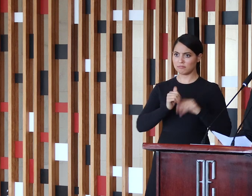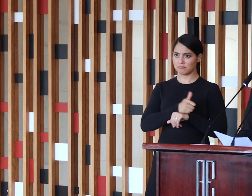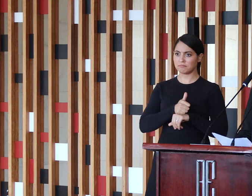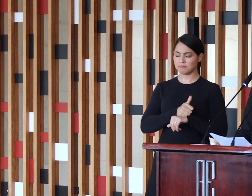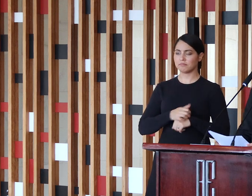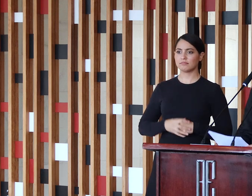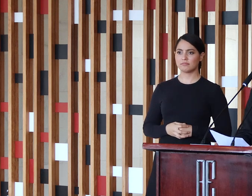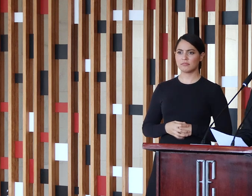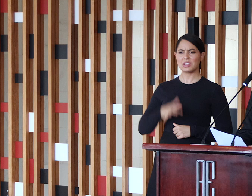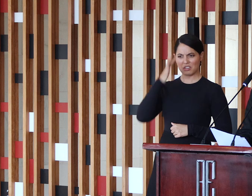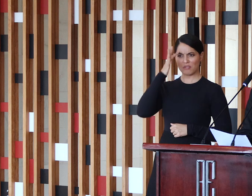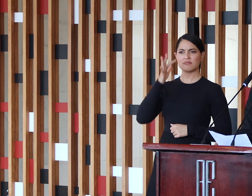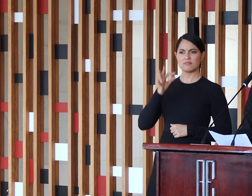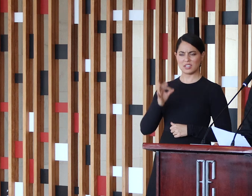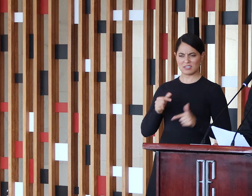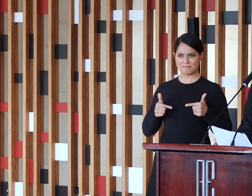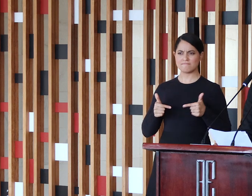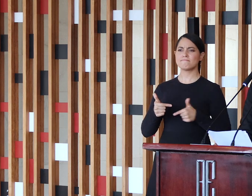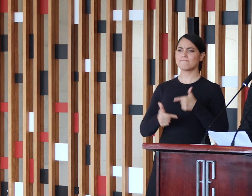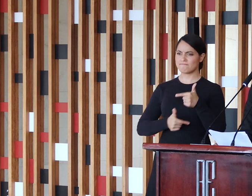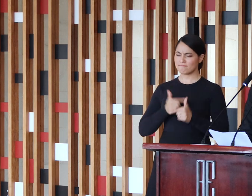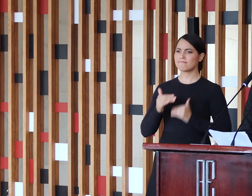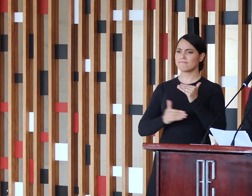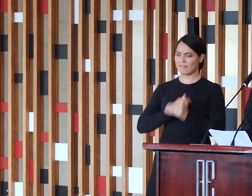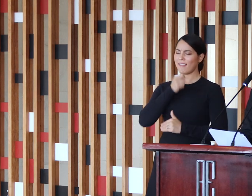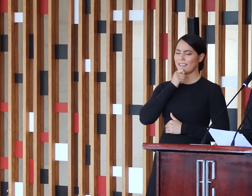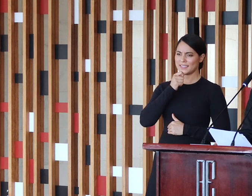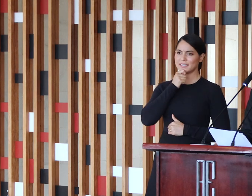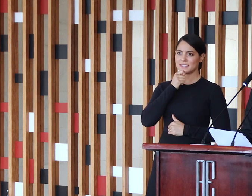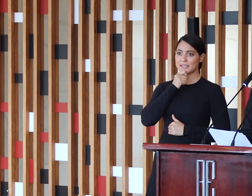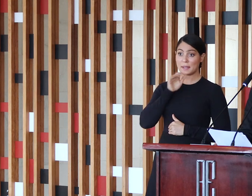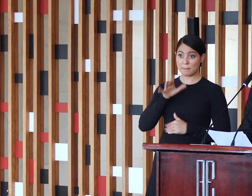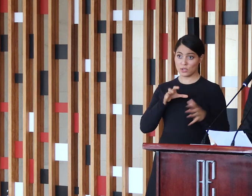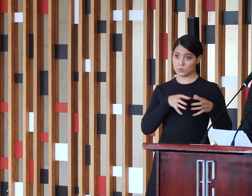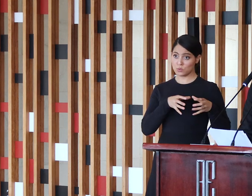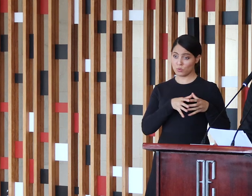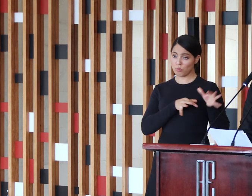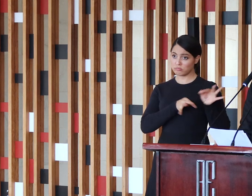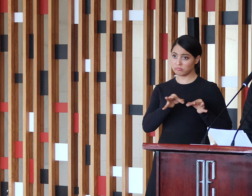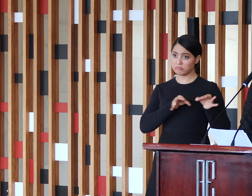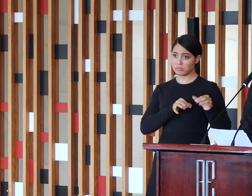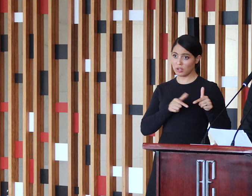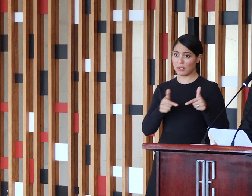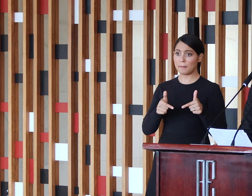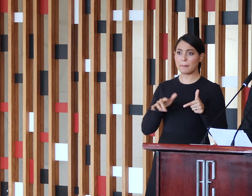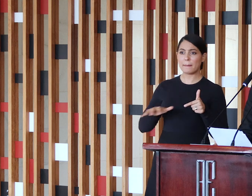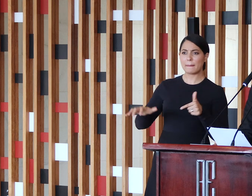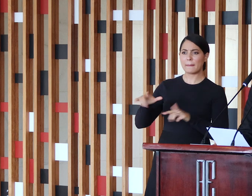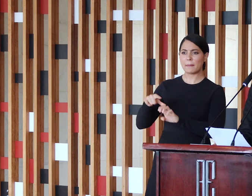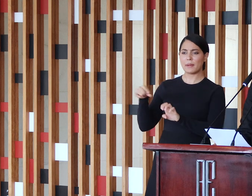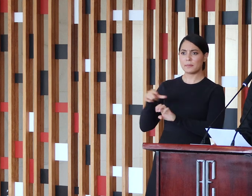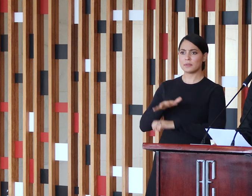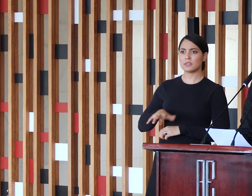Tenho certeza que não só o time operacional está totalmente envolvido, mas todos os empresários do setor de rochas ornamentais